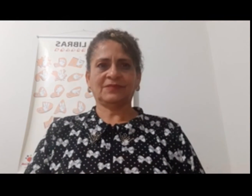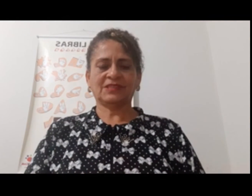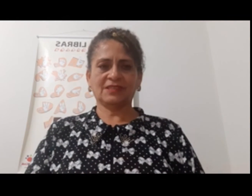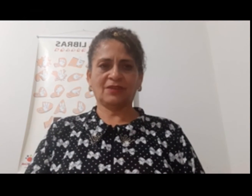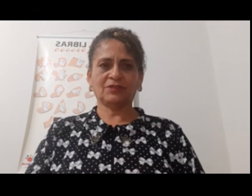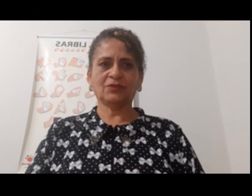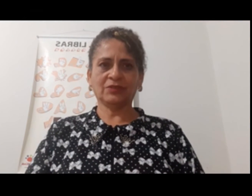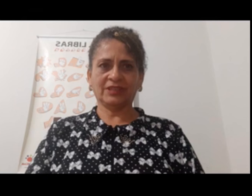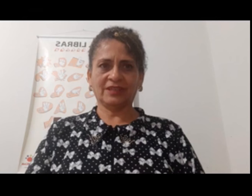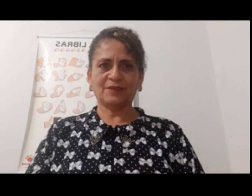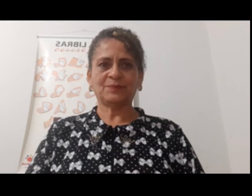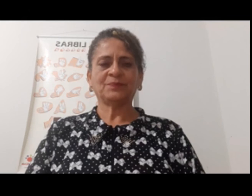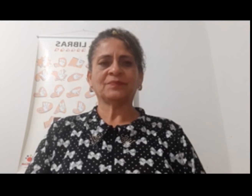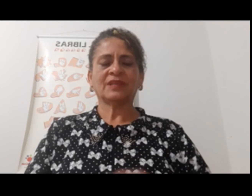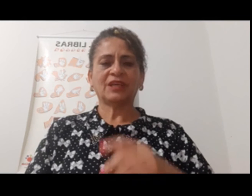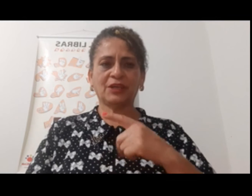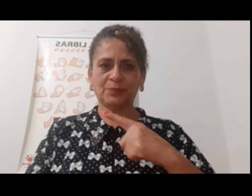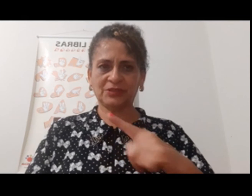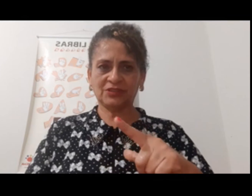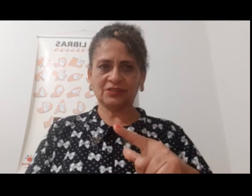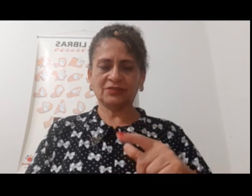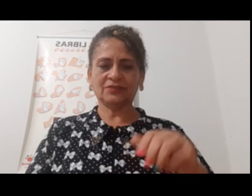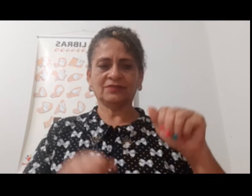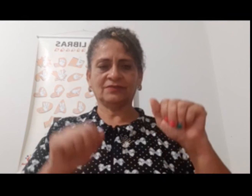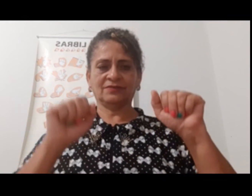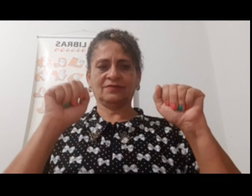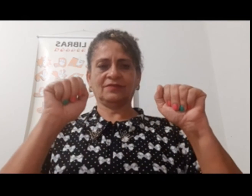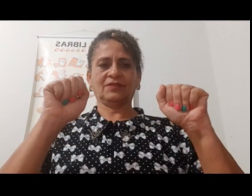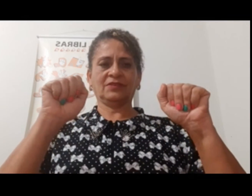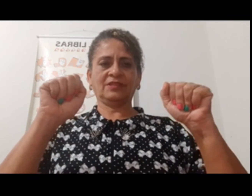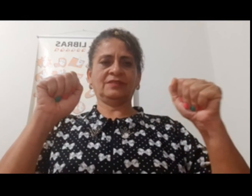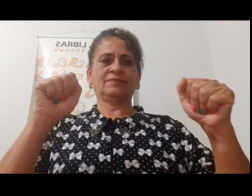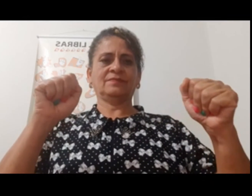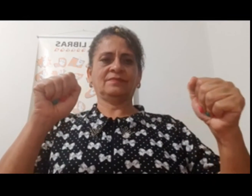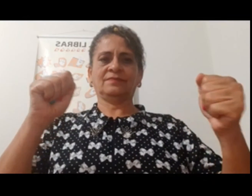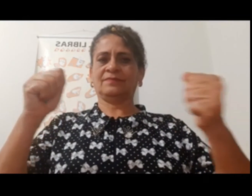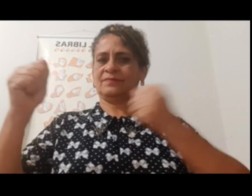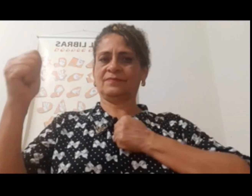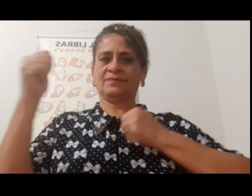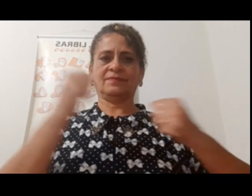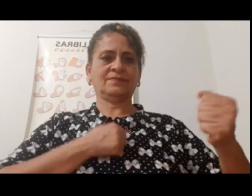Sinal de gorila. Repetindo. Olhe.